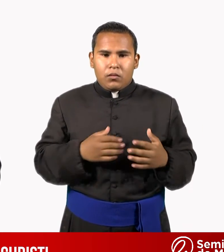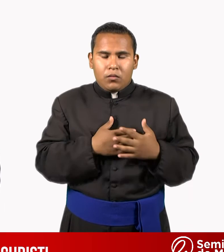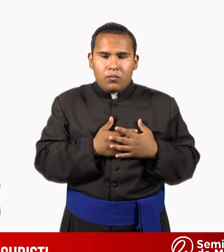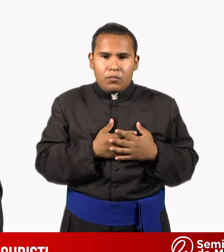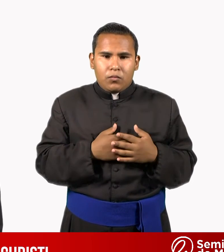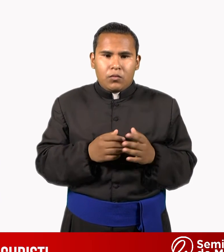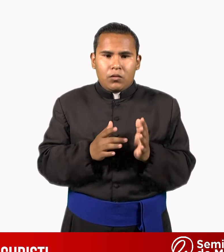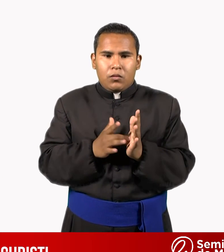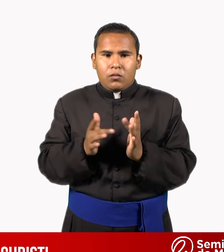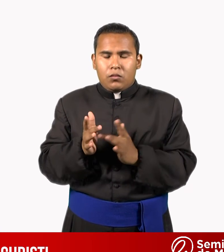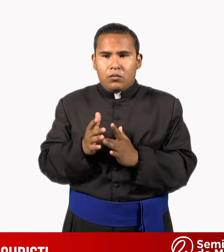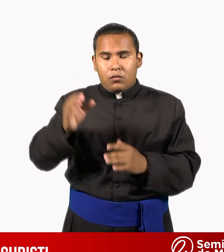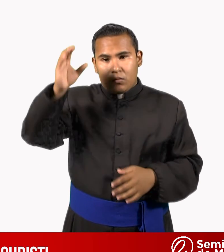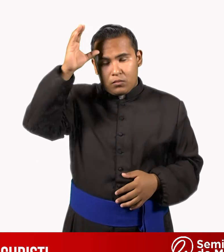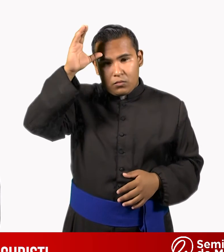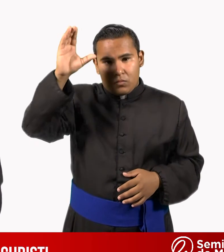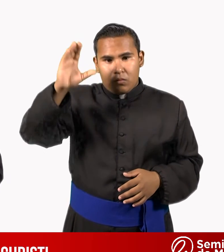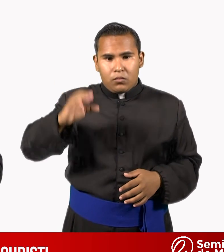con nosotros.